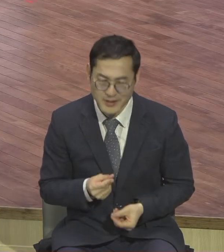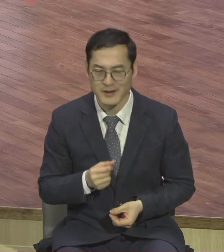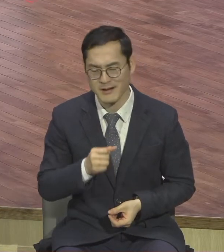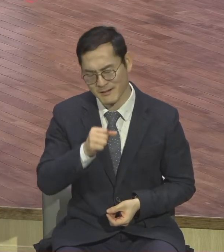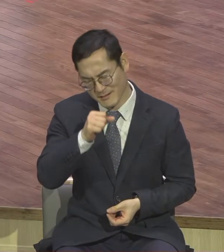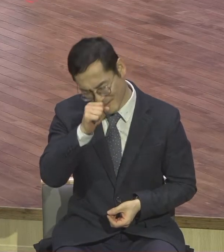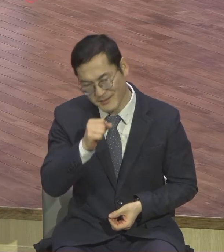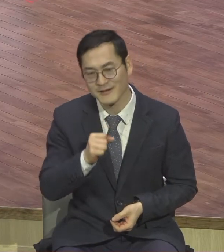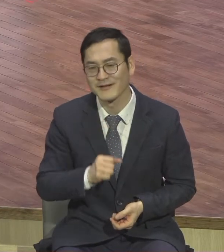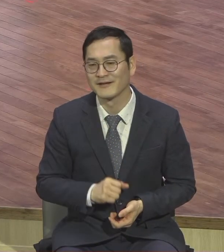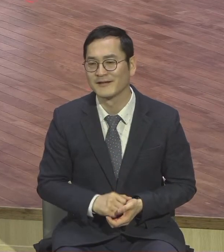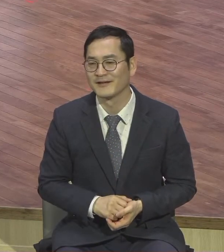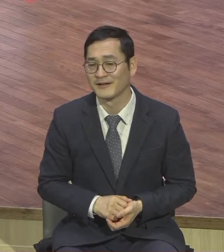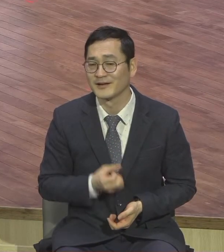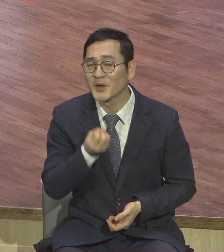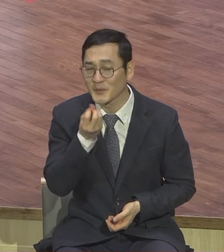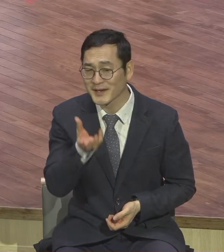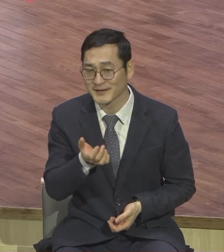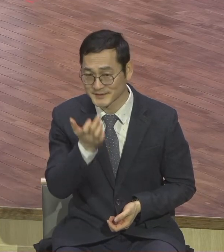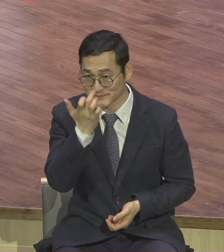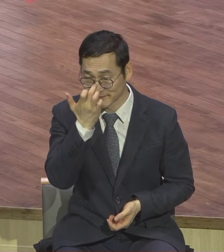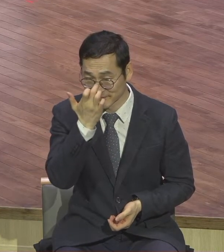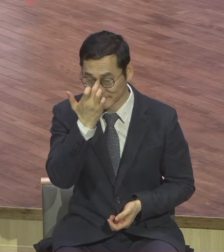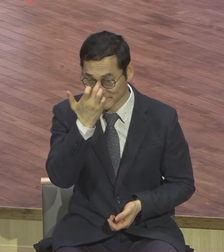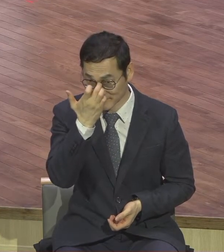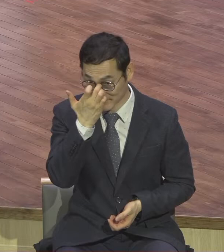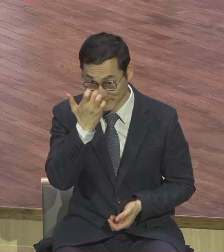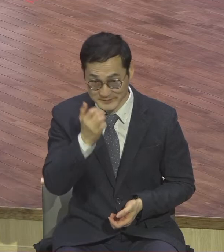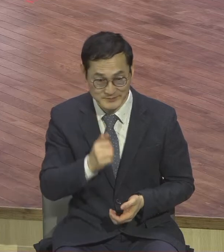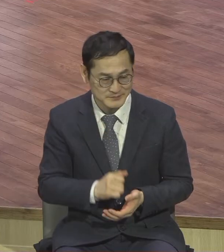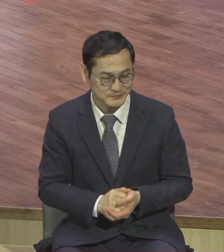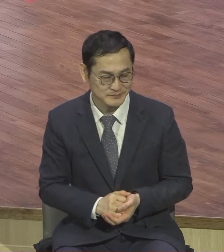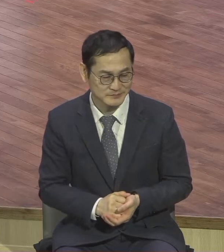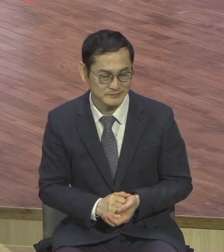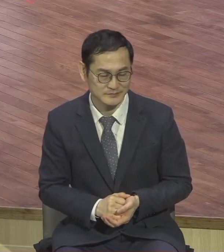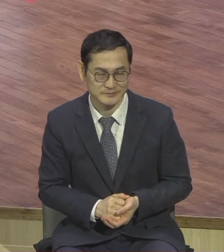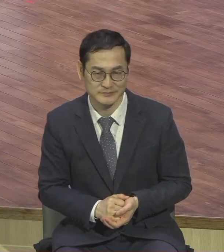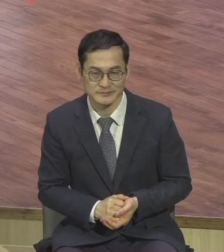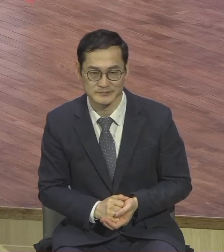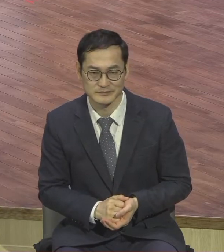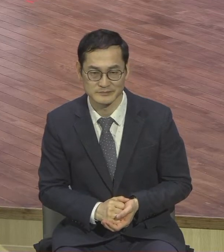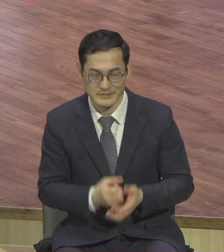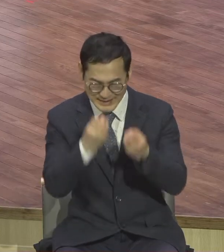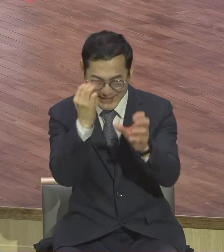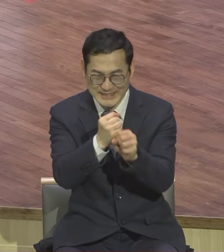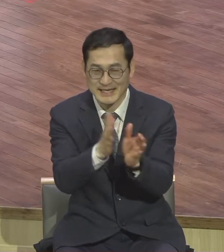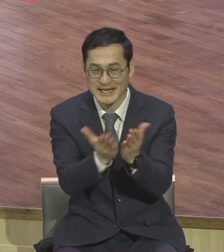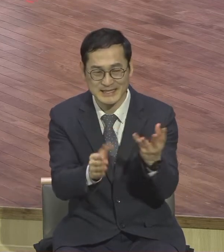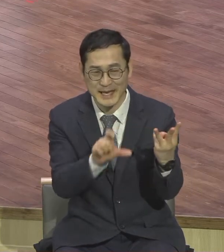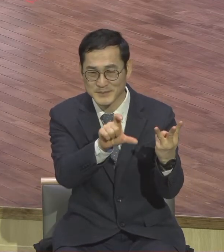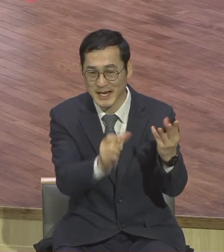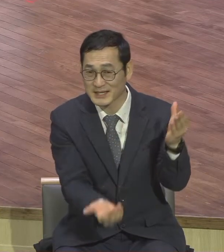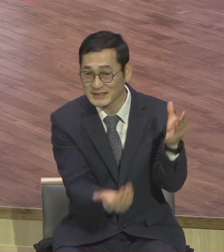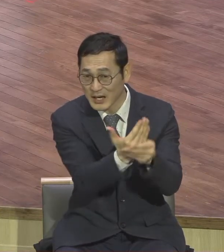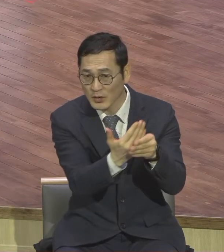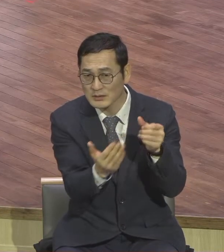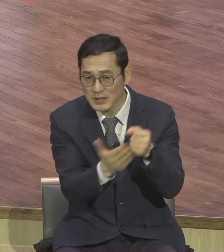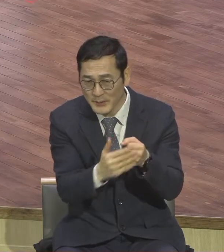용서는요 이렇게 장식의 3장 사건으로 인해서 뒤틀어진 모든 관계를 회복시키는